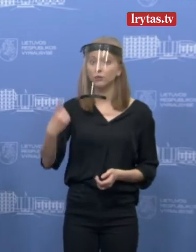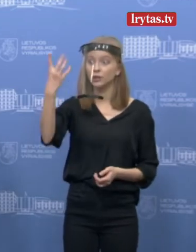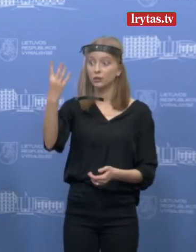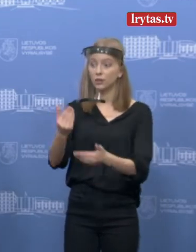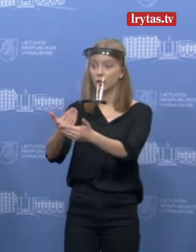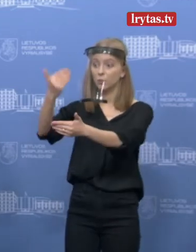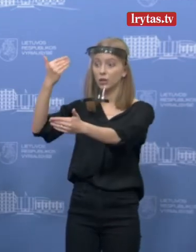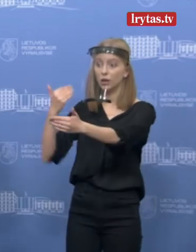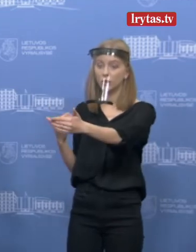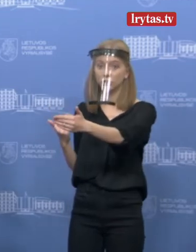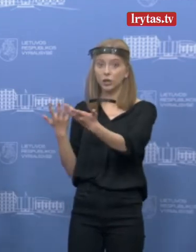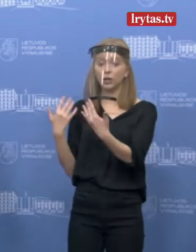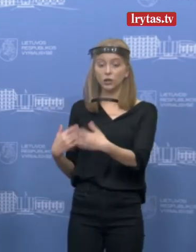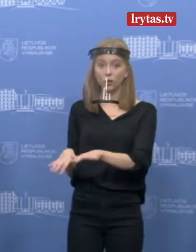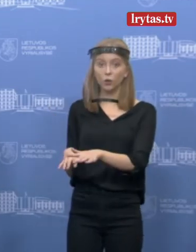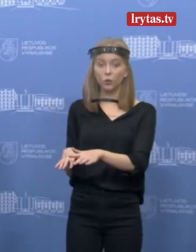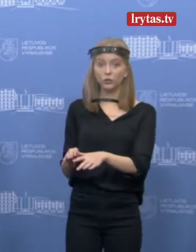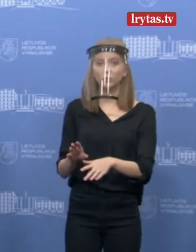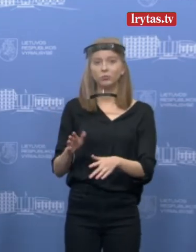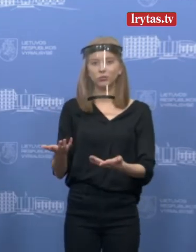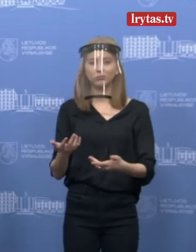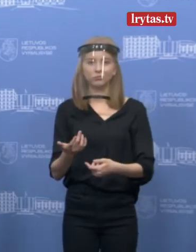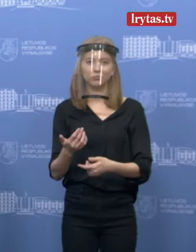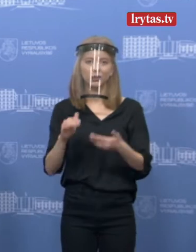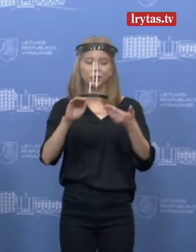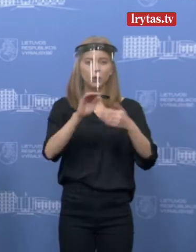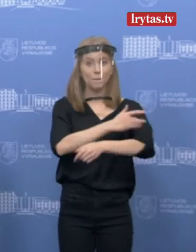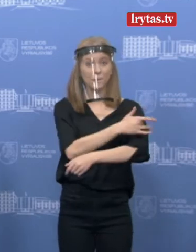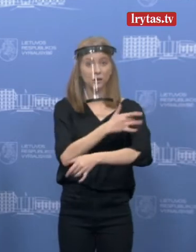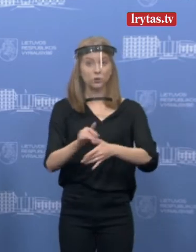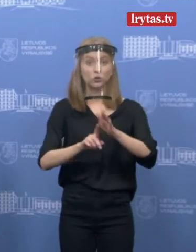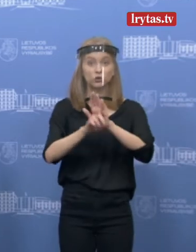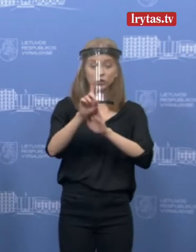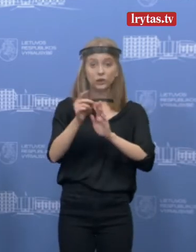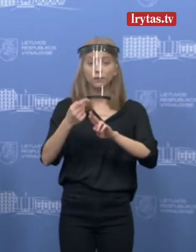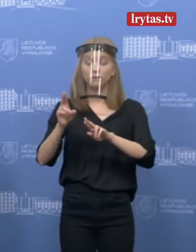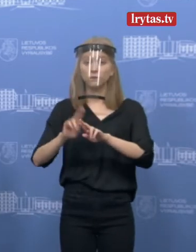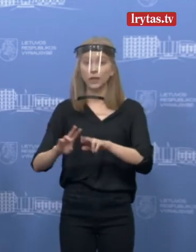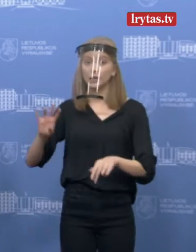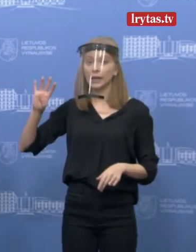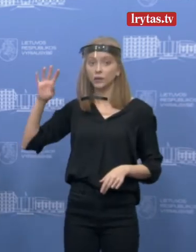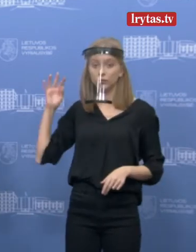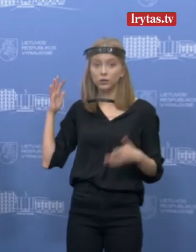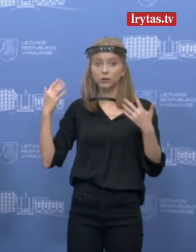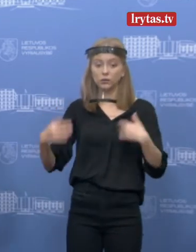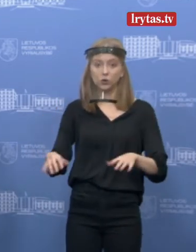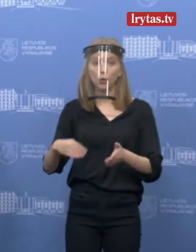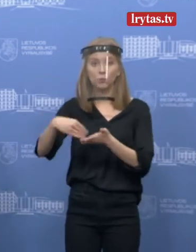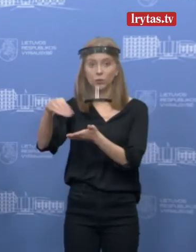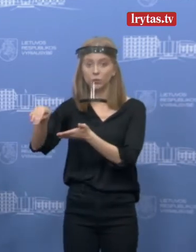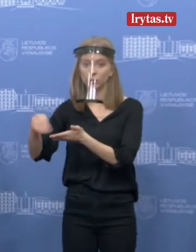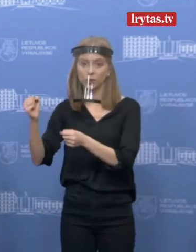jau ketvirtadienį turėti tos pirkimus pasidarius. Tai dėl to mūsų supratimu sprendimas eiti per operacijų